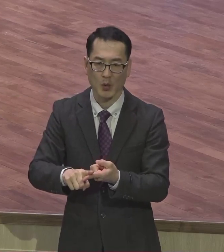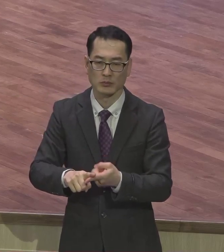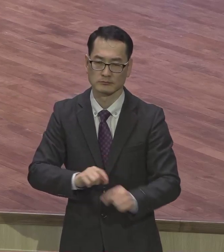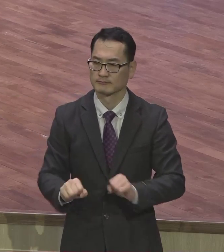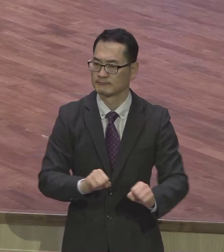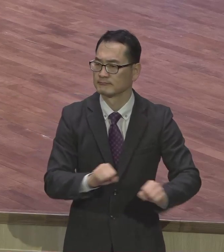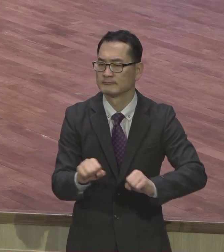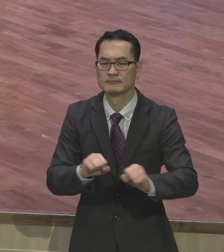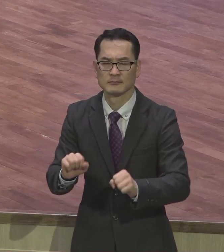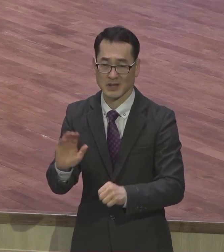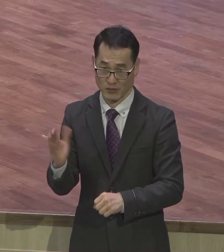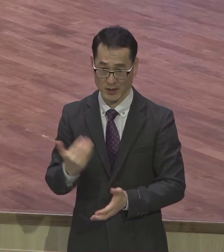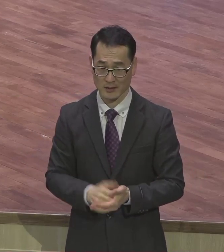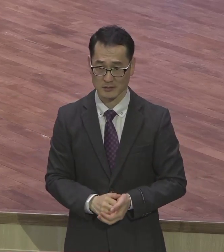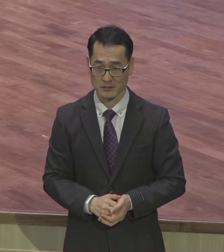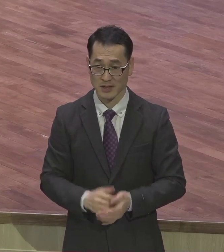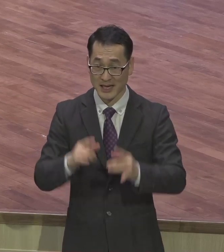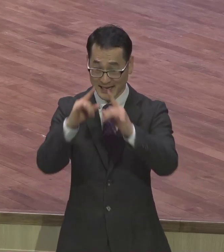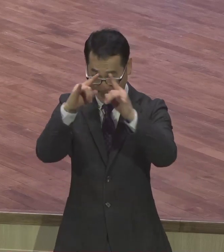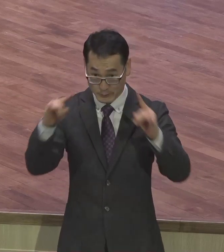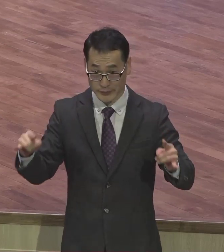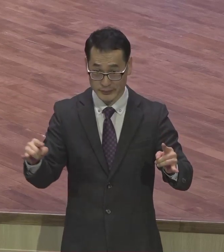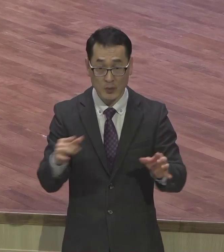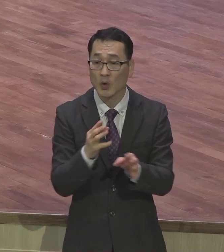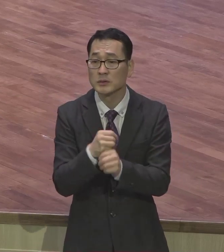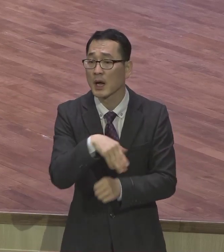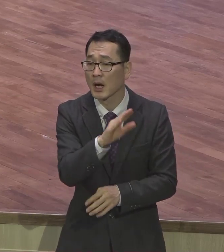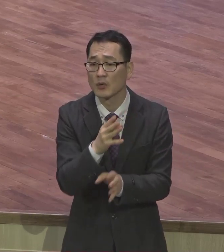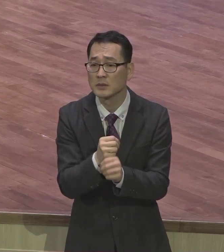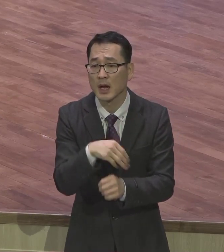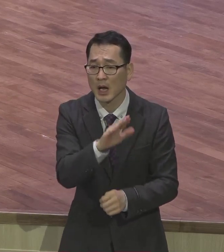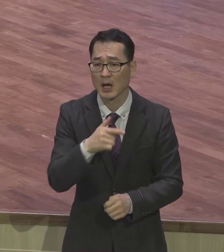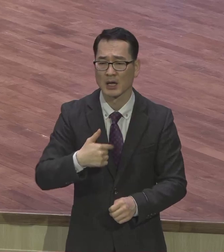가겠어. 언제 행편되고 땅 끝 가겠냐고요. 행편냐고 죽을 때까지 안 돼요.